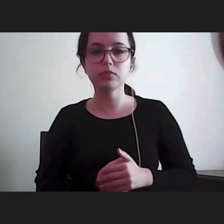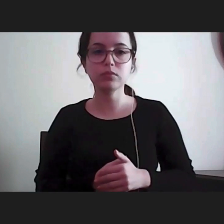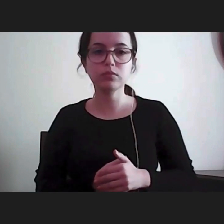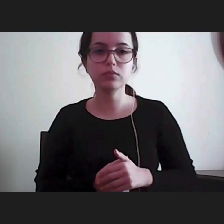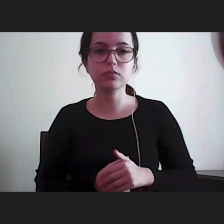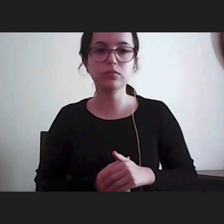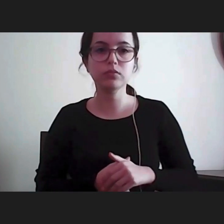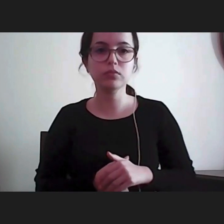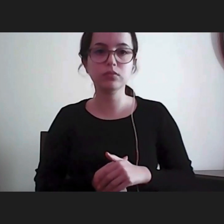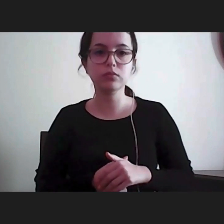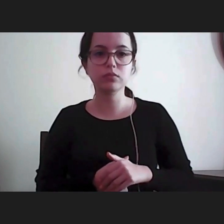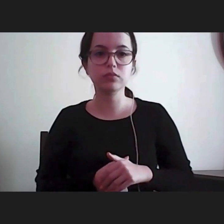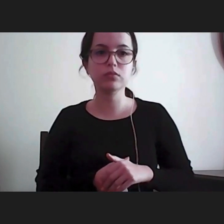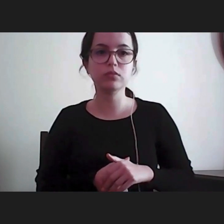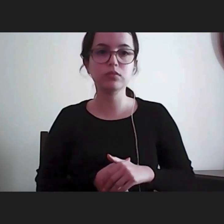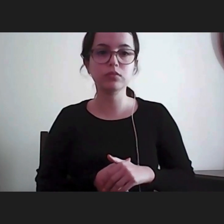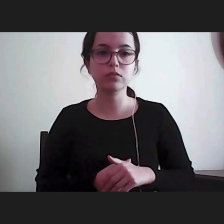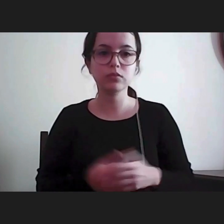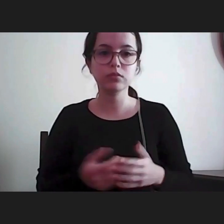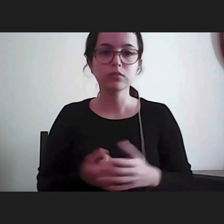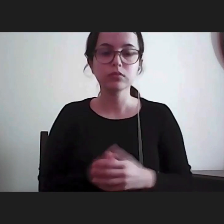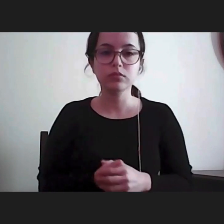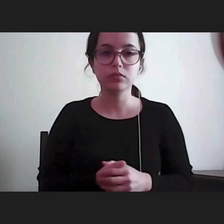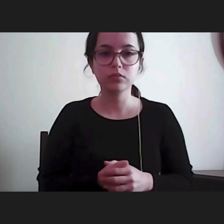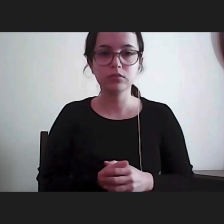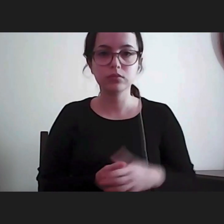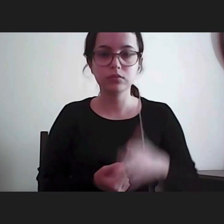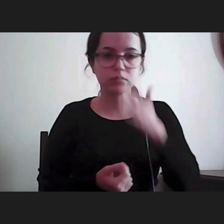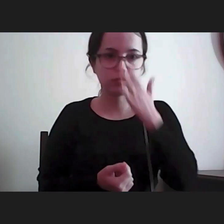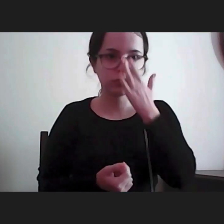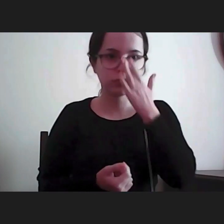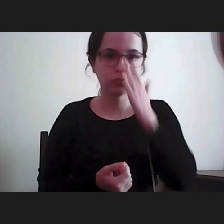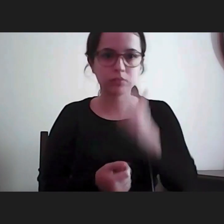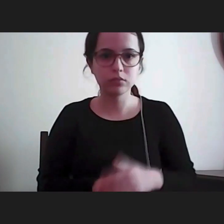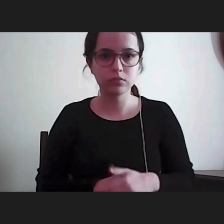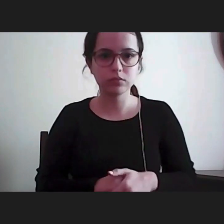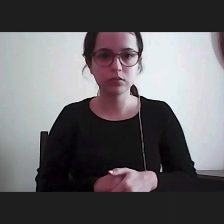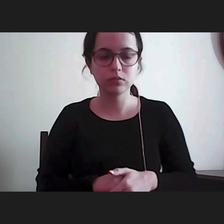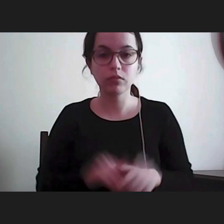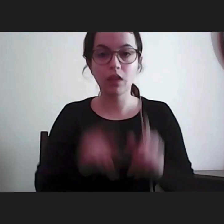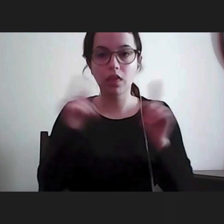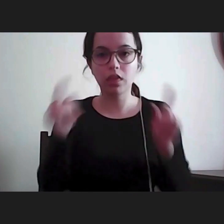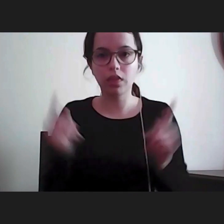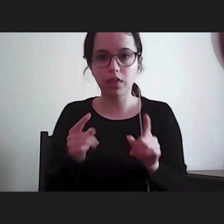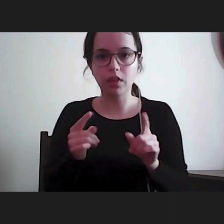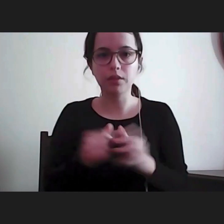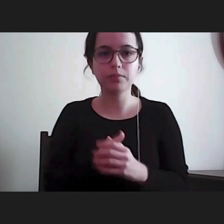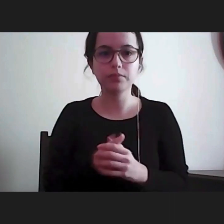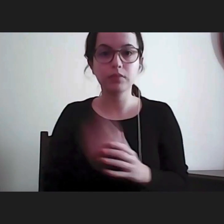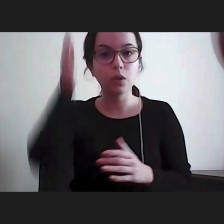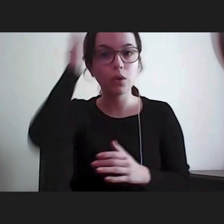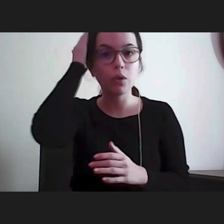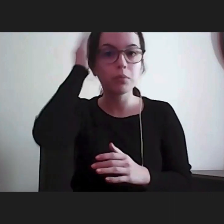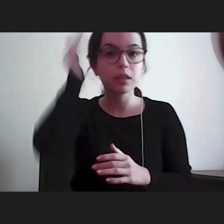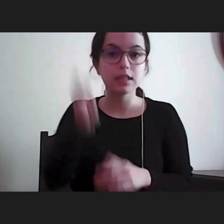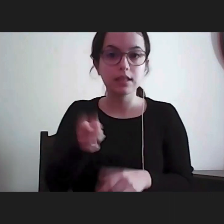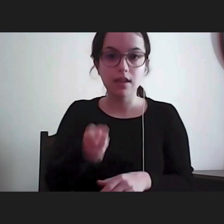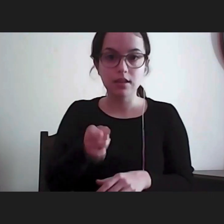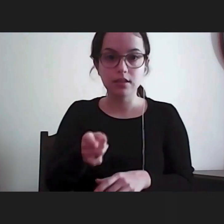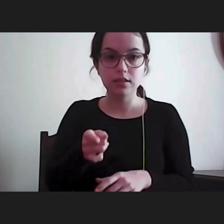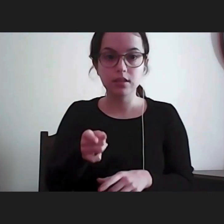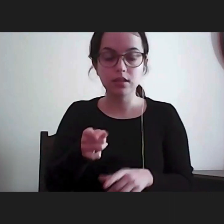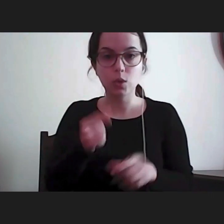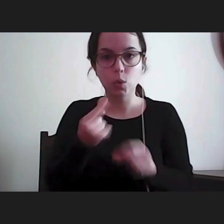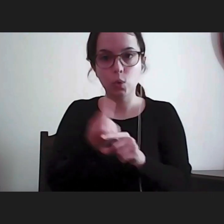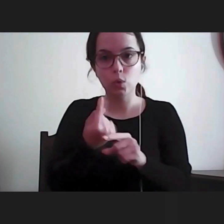Um mecanismo de prevenção de tortura, peço desculpa. Portanto, em resumo, estas competências trouxeram muitas coisas